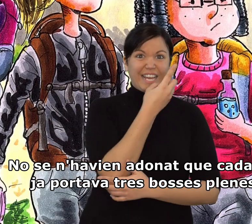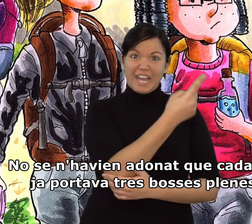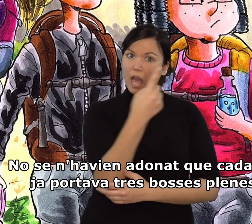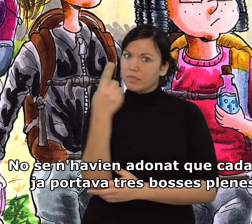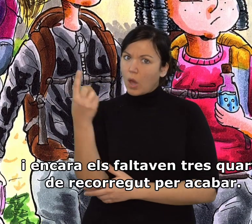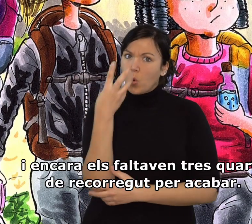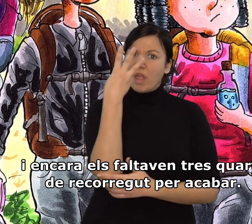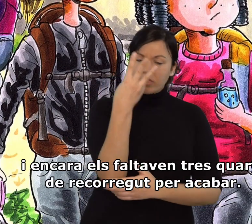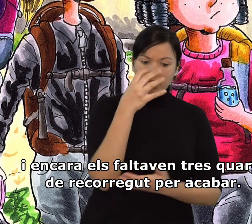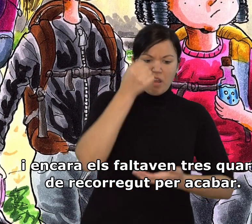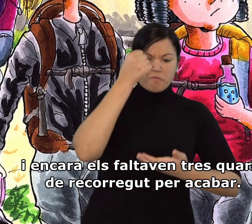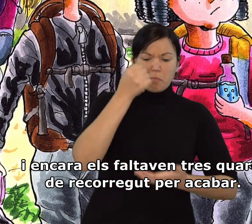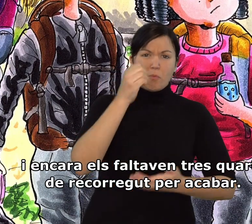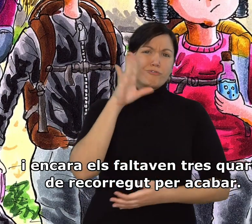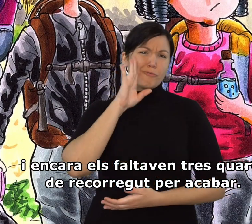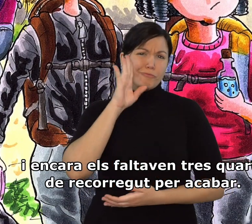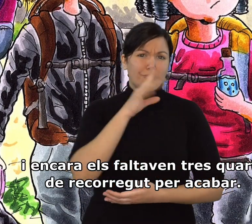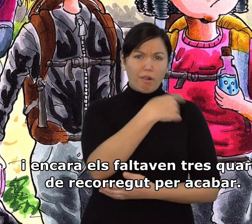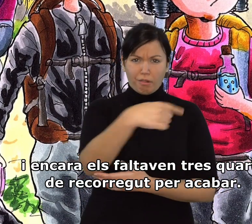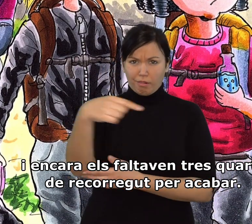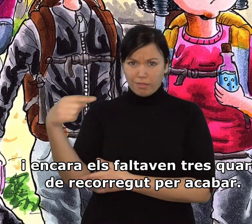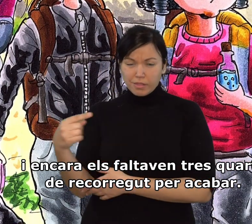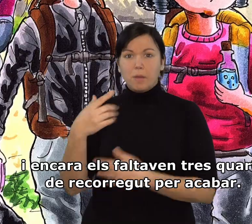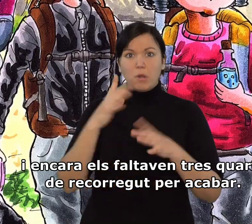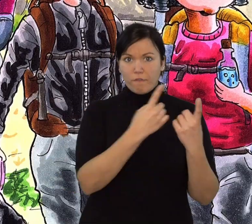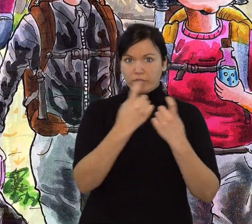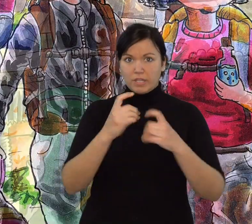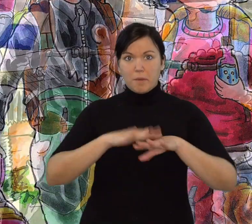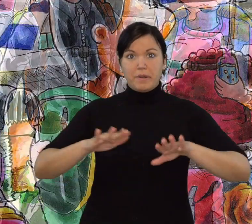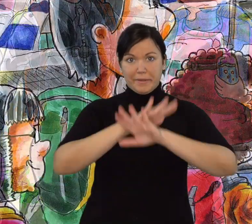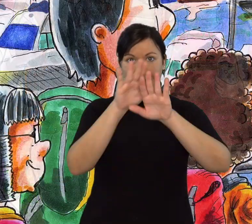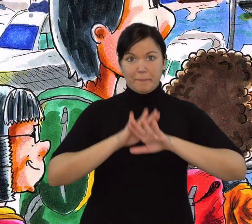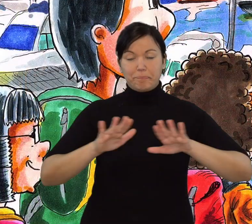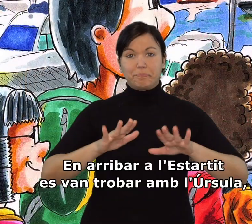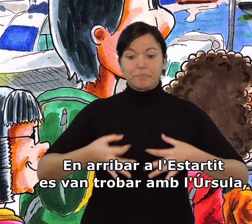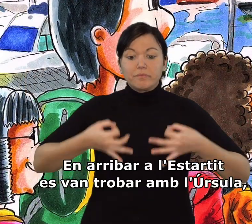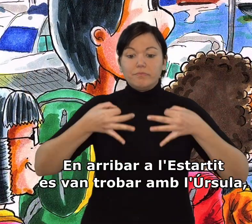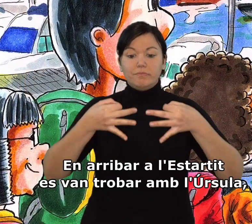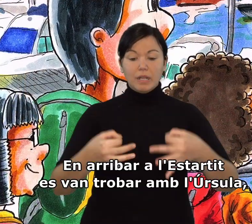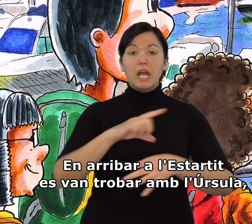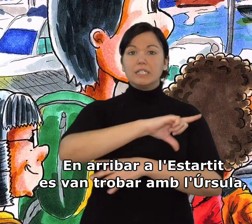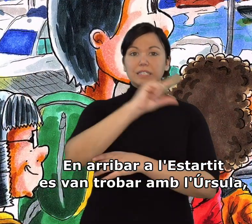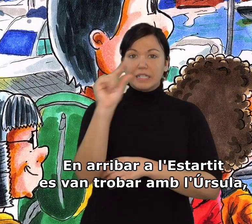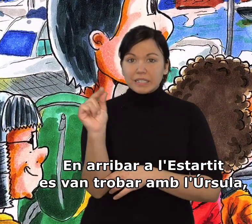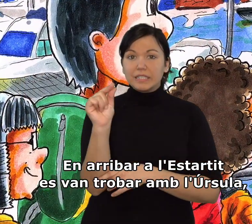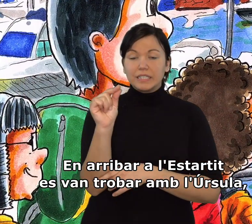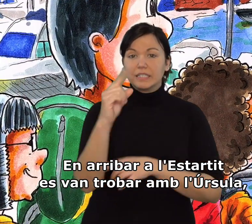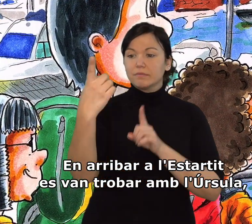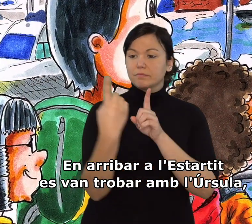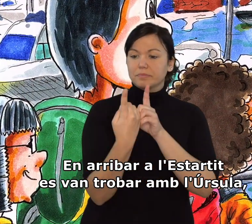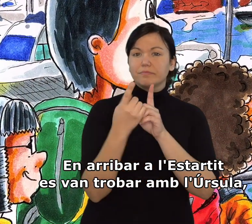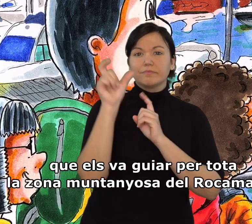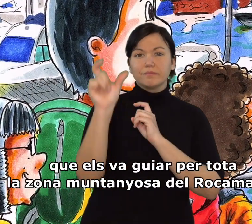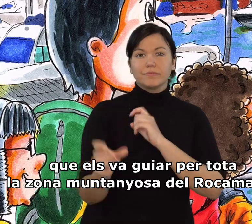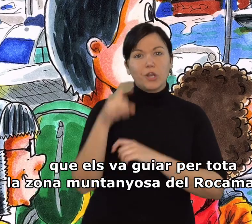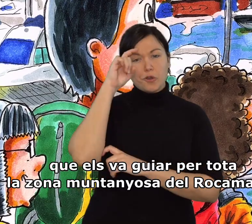bosses plenes i encara els faltaven tres quarts de recorregut per acabar. En arribar a l'Estartit es van trobar amb l